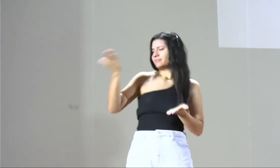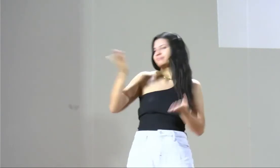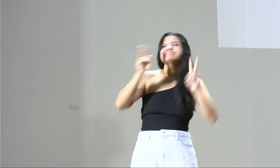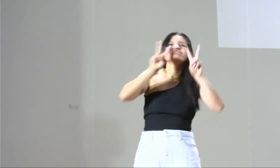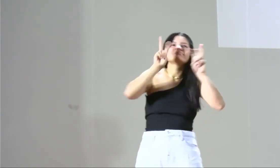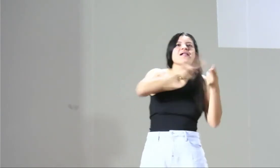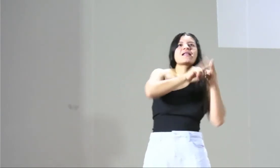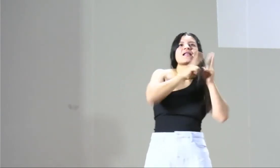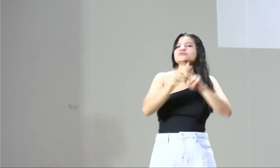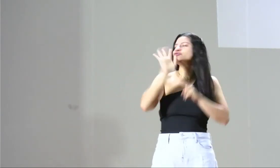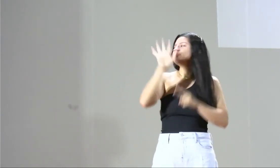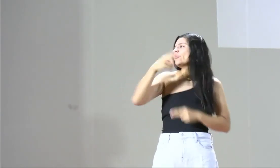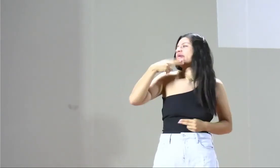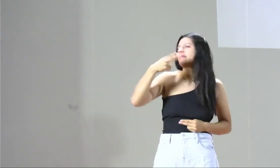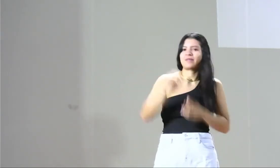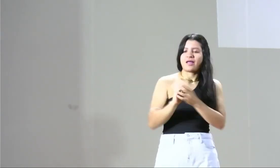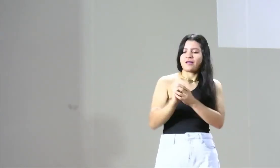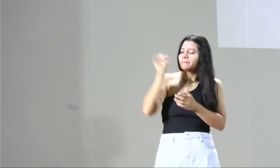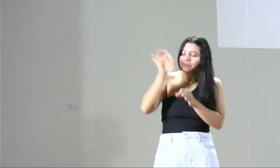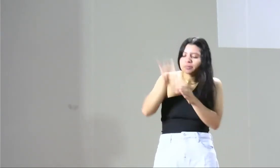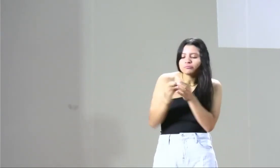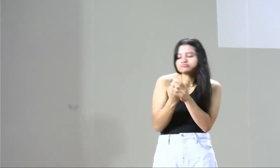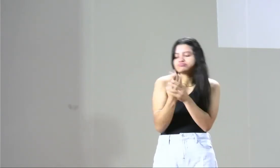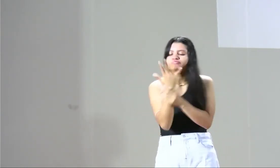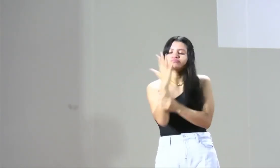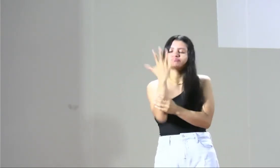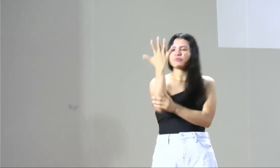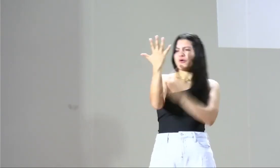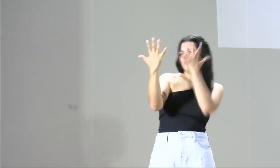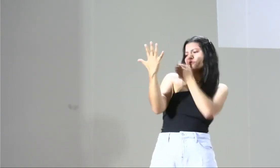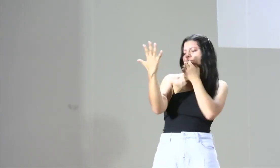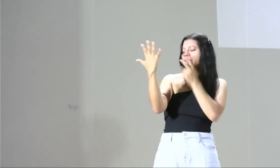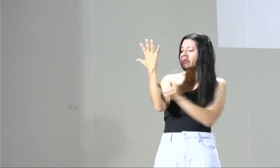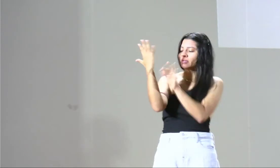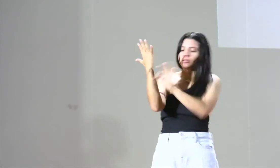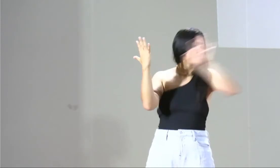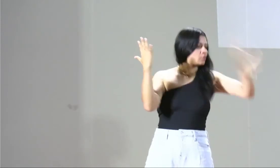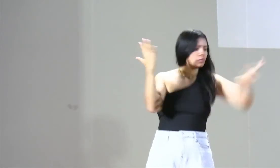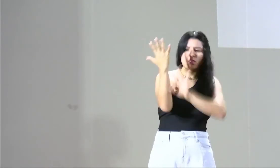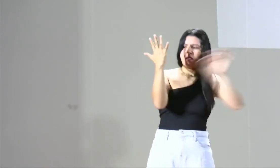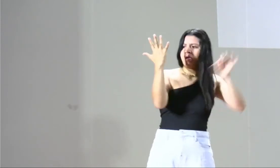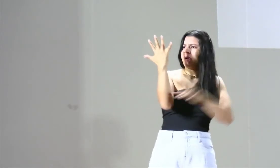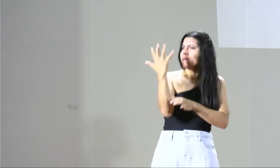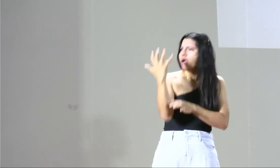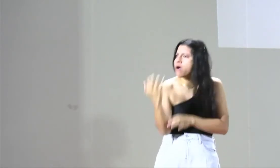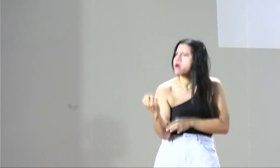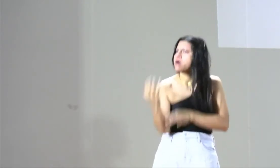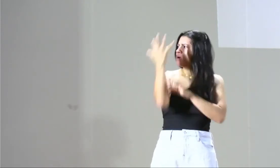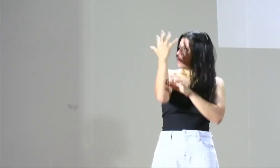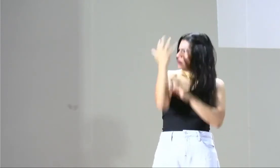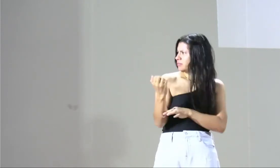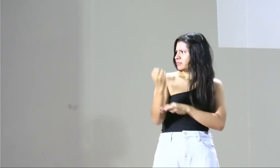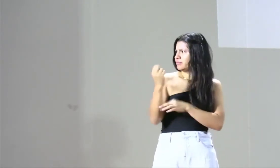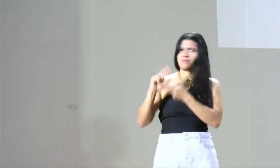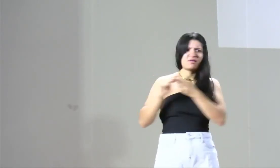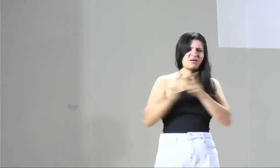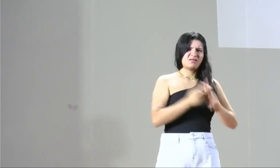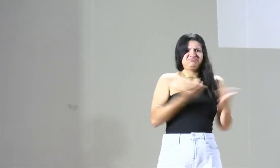pues también tenemos posibilidad de que suframos algún tipo de debilidad médica, pues en